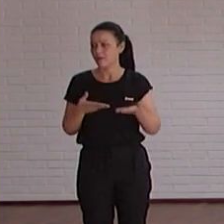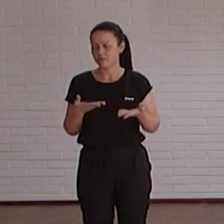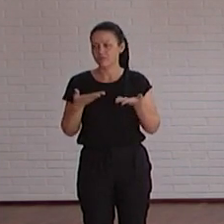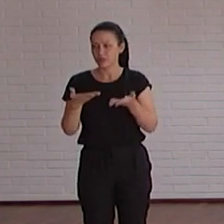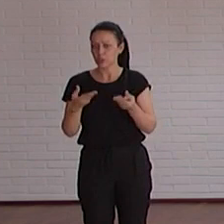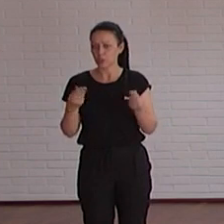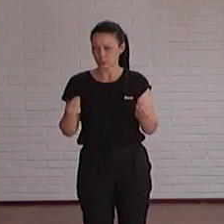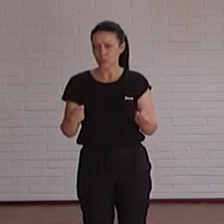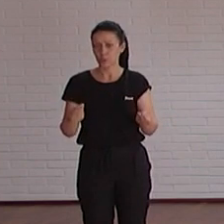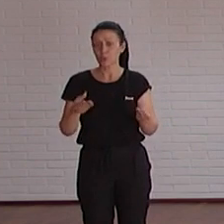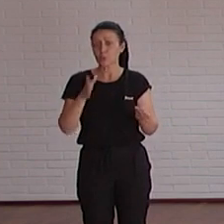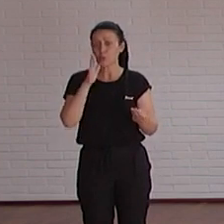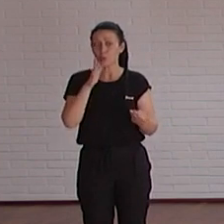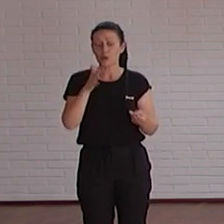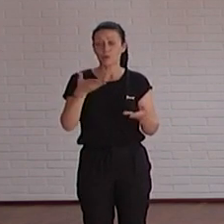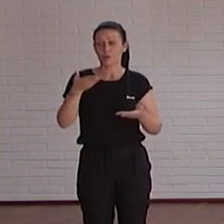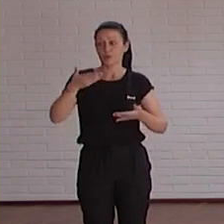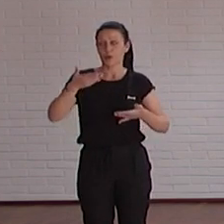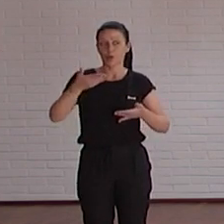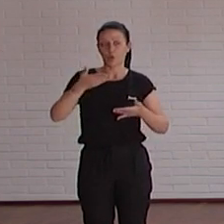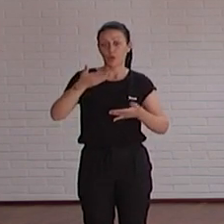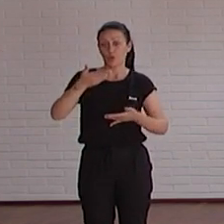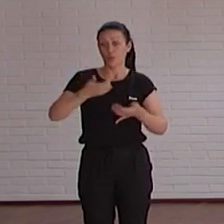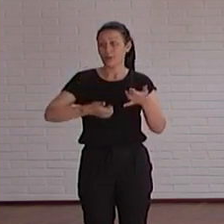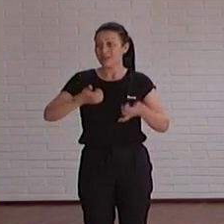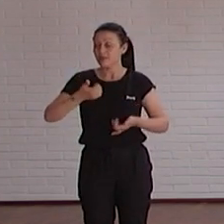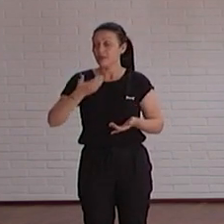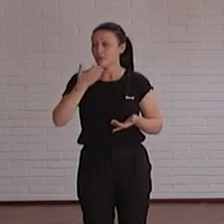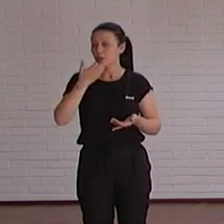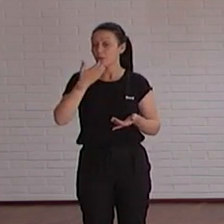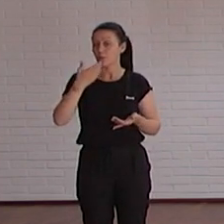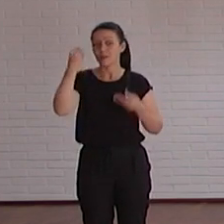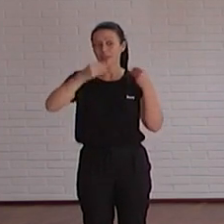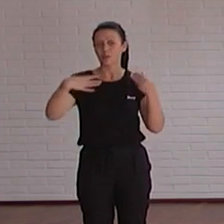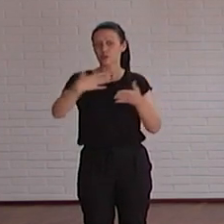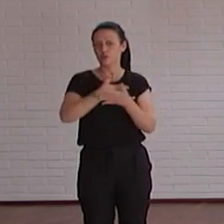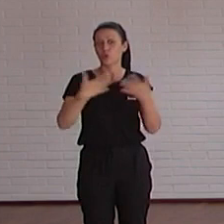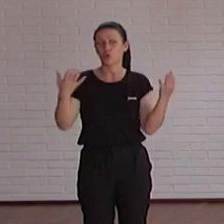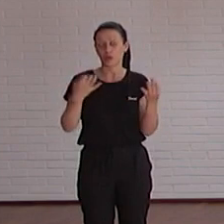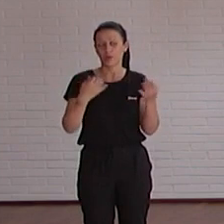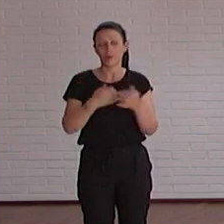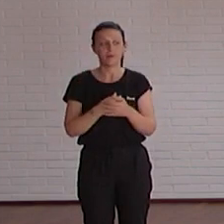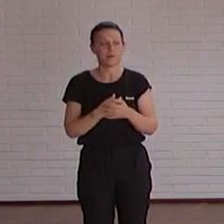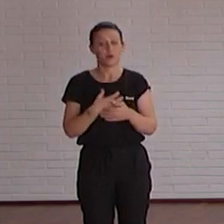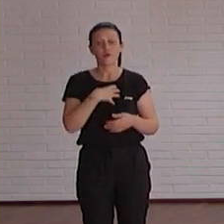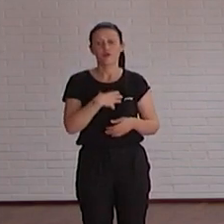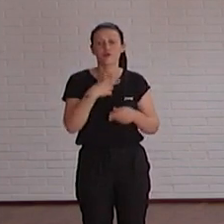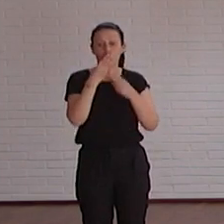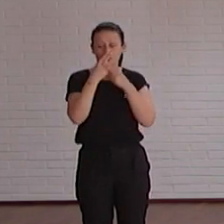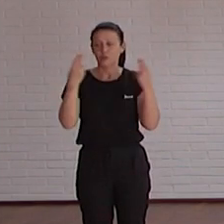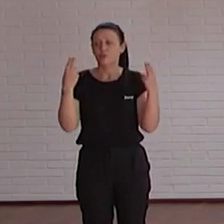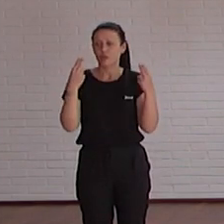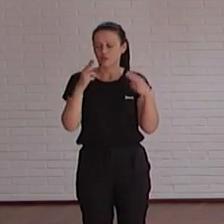evaluación para el desempeño hemos trabajado en competencias que pensamos que tenemos que tener todos como funcionarios públicos de